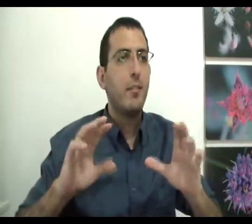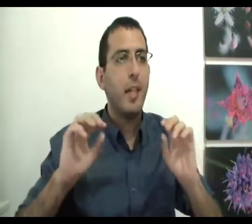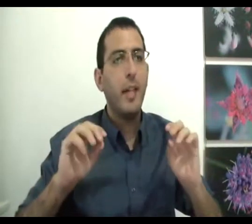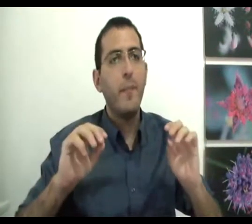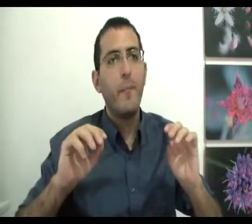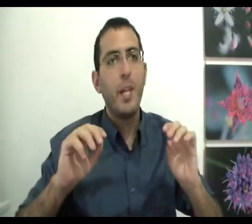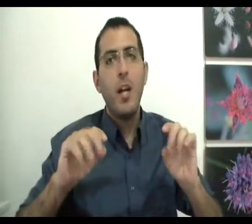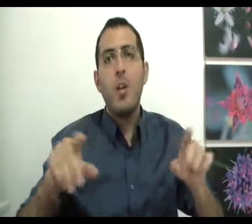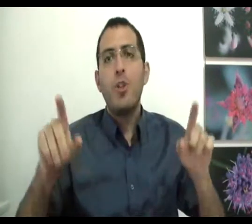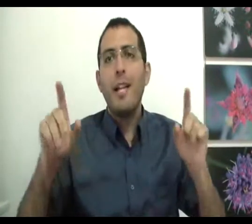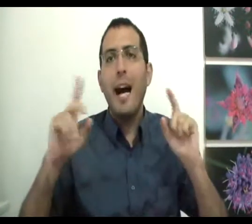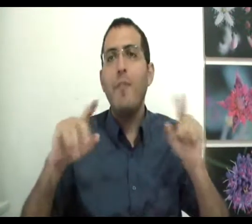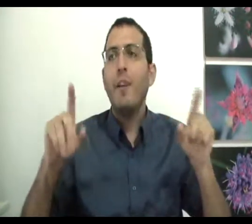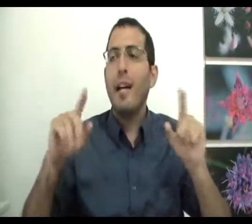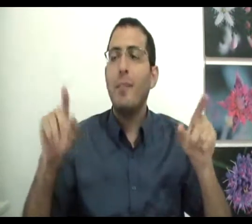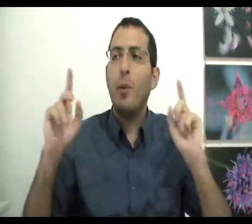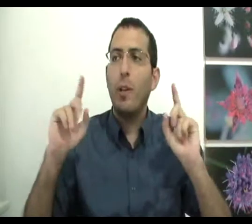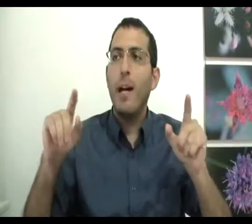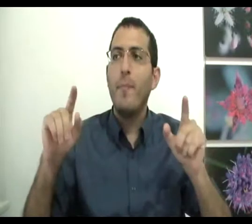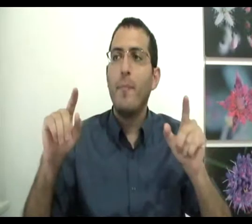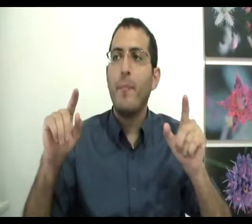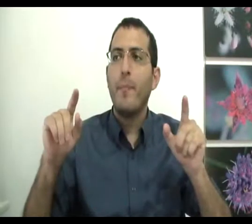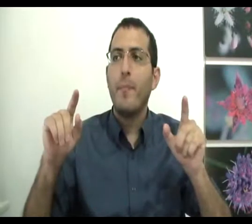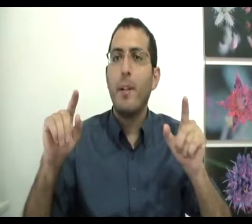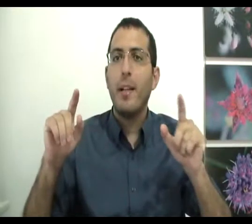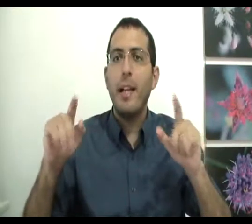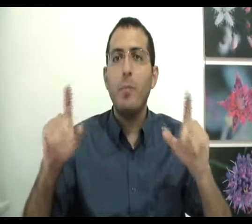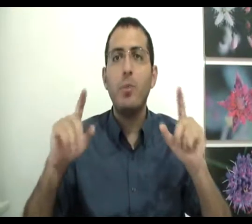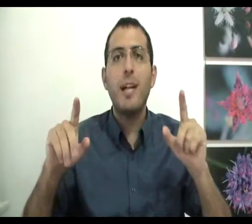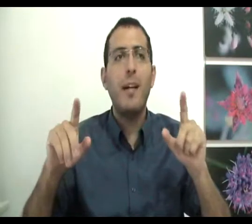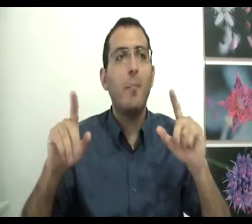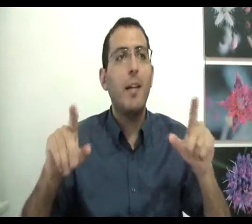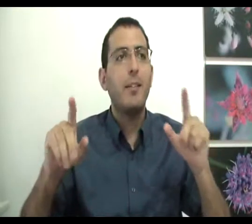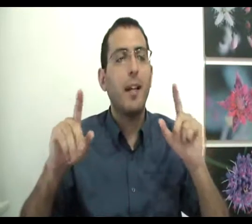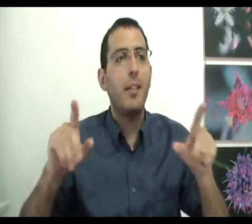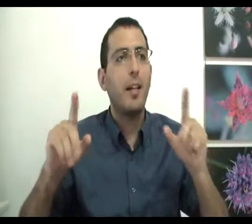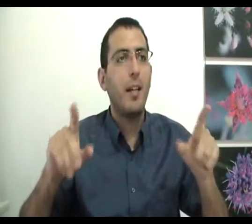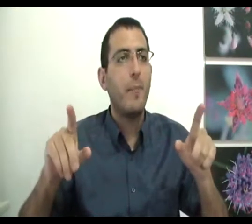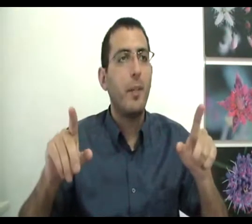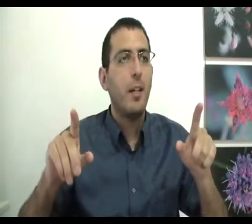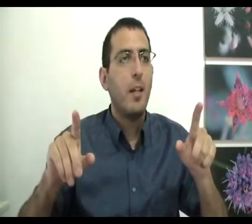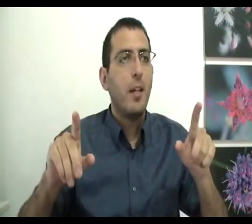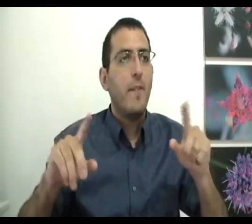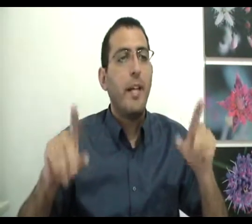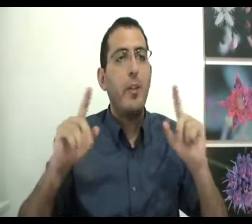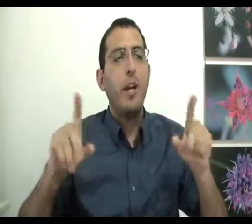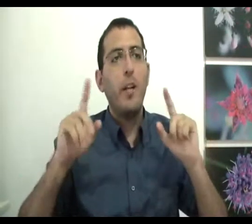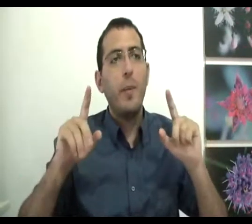והיא שלאף אחד בעולם אין מושג מה תכלית החיים. וכאשר אני אומר